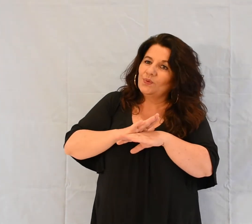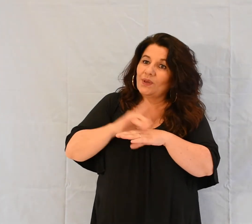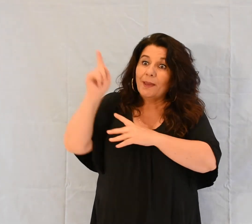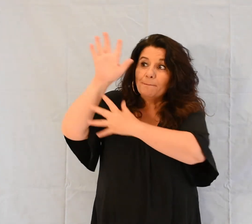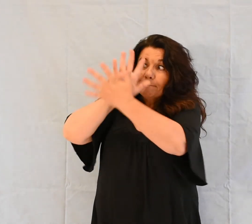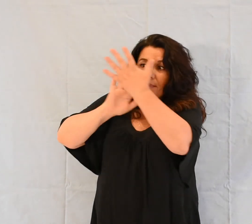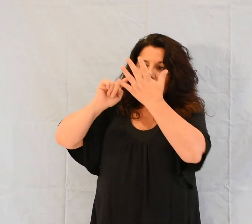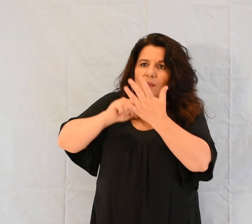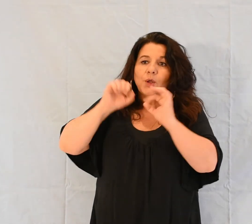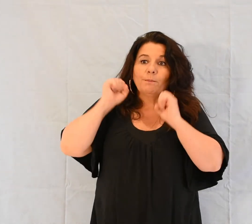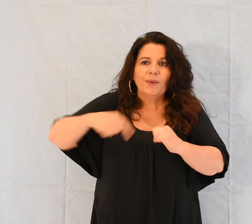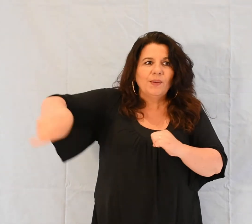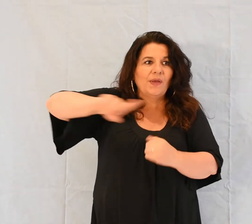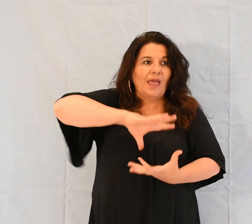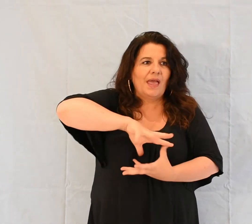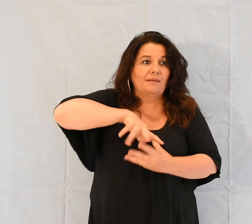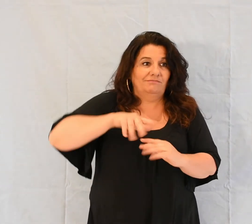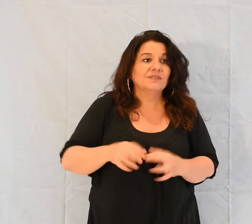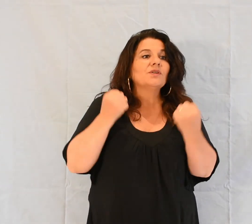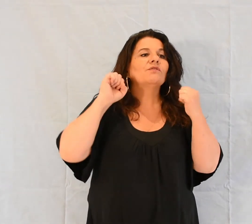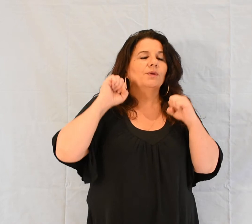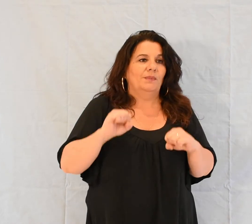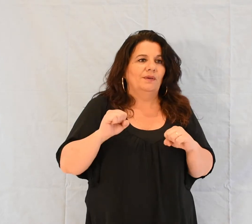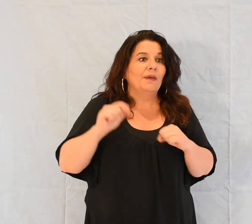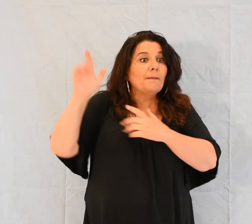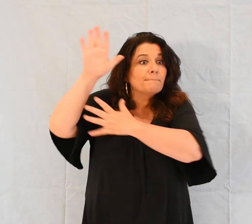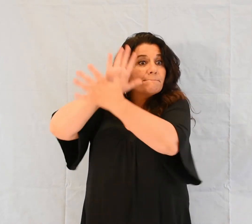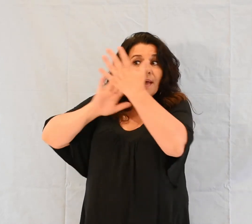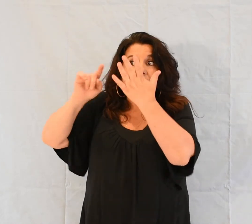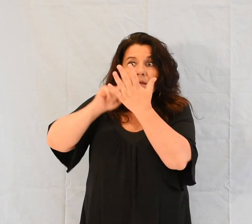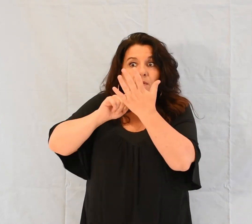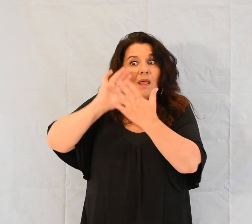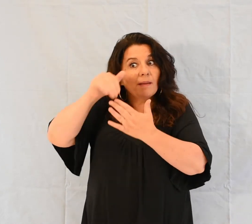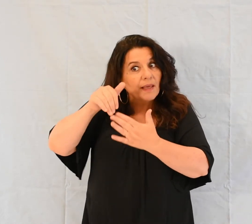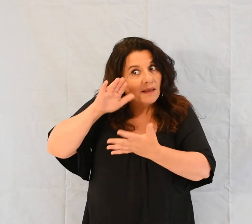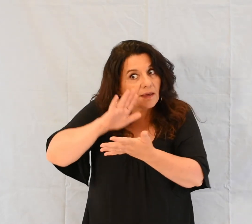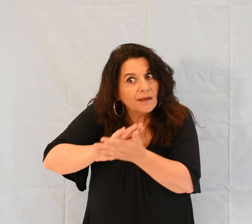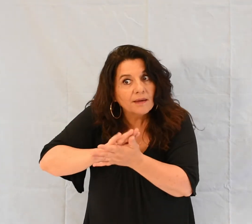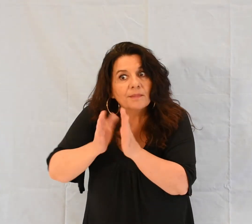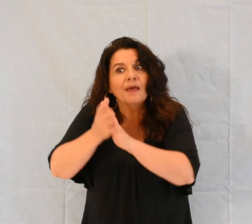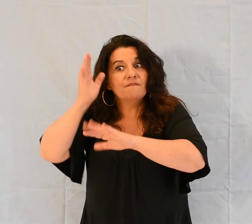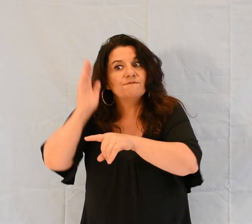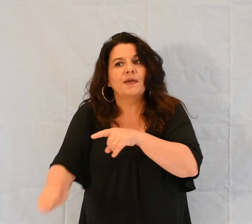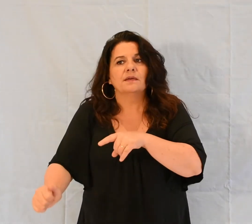Mettez la parole en pratique. Ne vous contentez pas de l'écouter. Ce serait vous faire illusion.